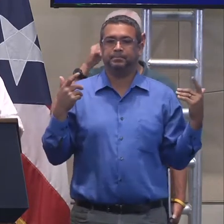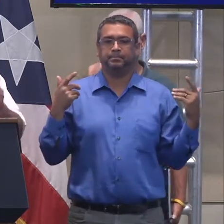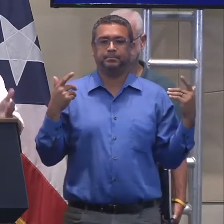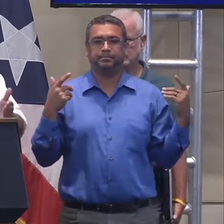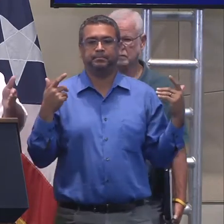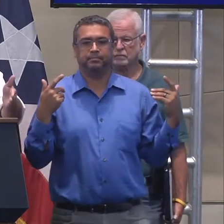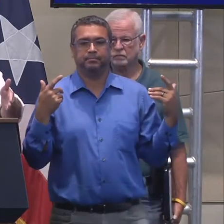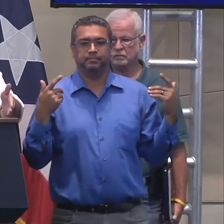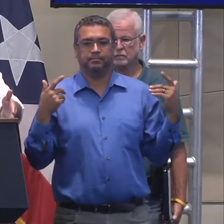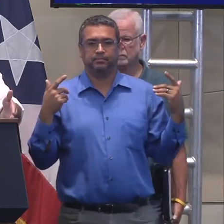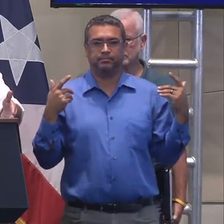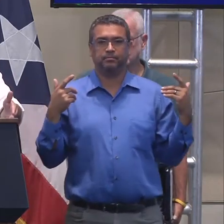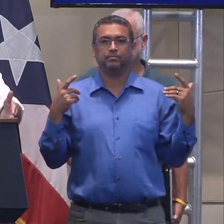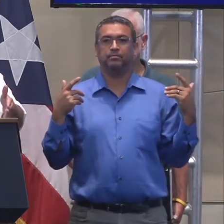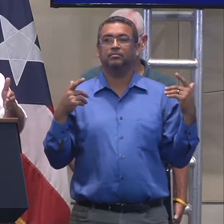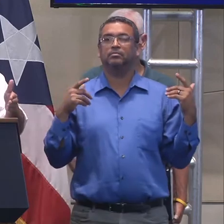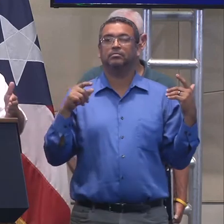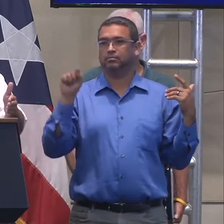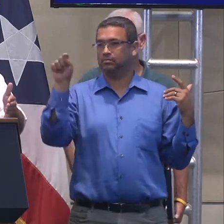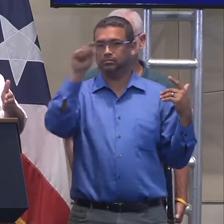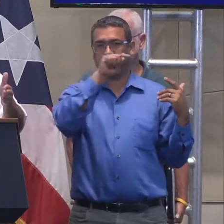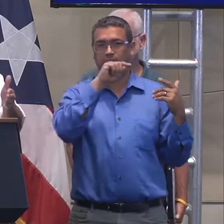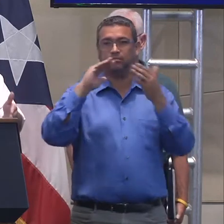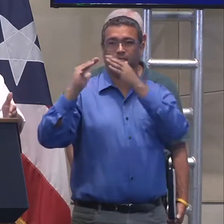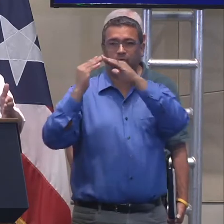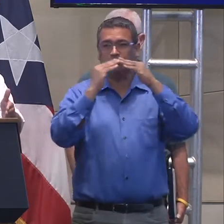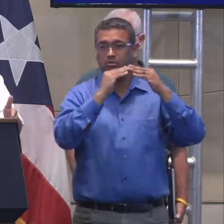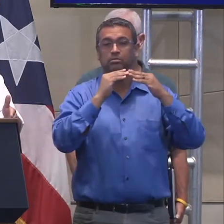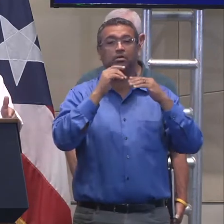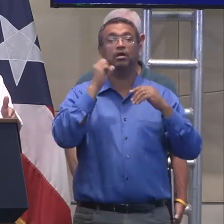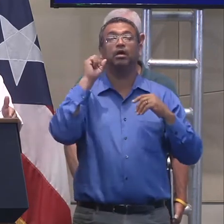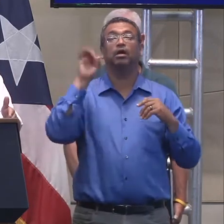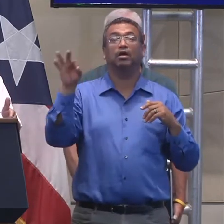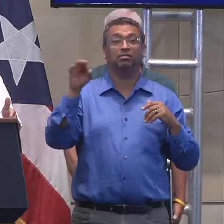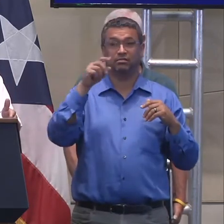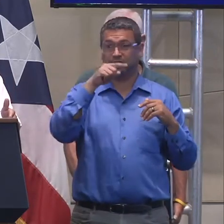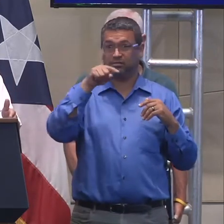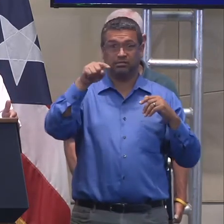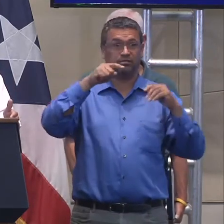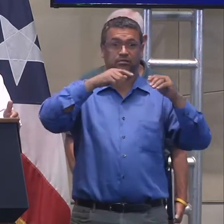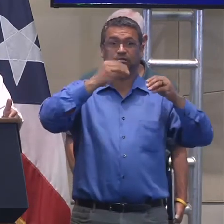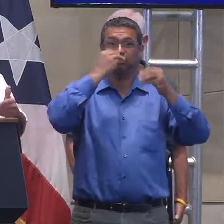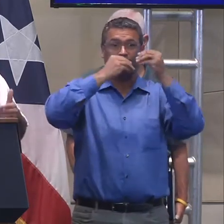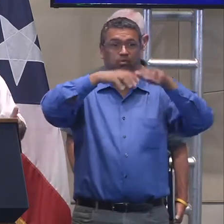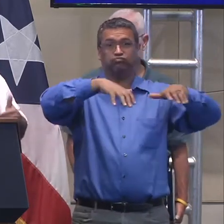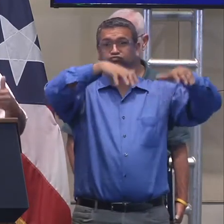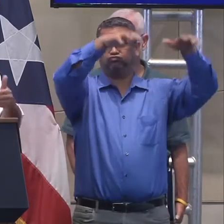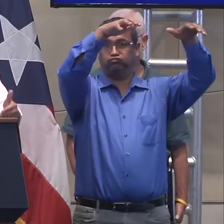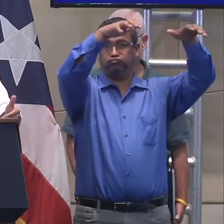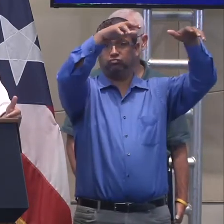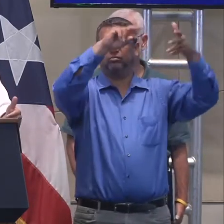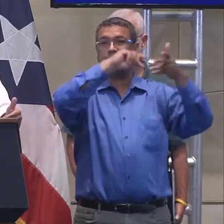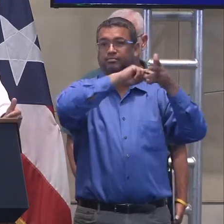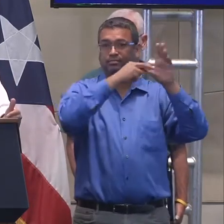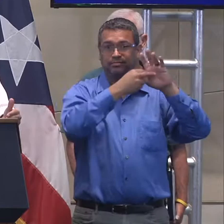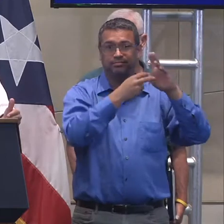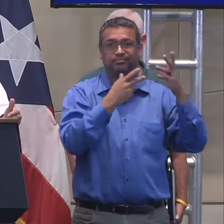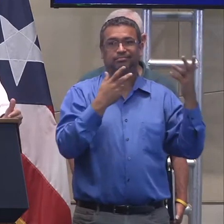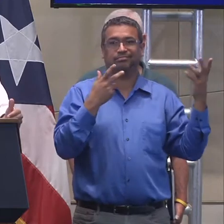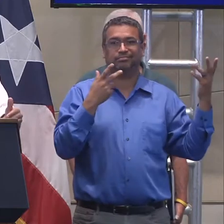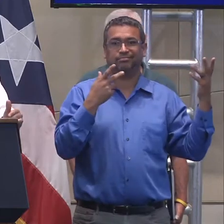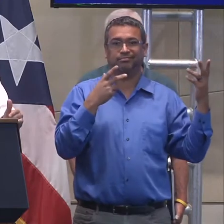es que a los municipios, eh, que si tienen esos centros llenos, y tienen